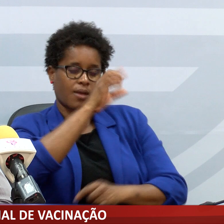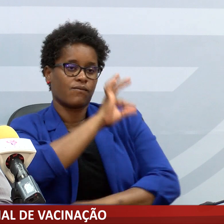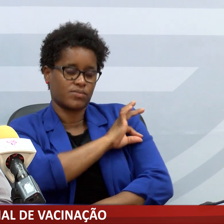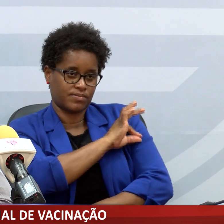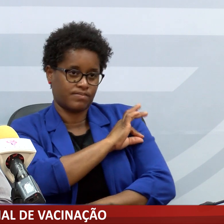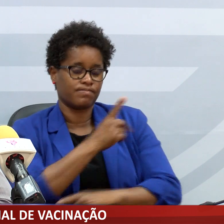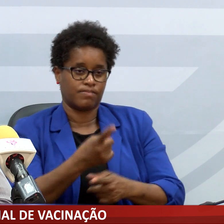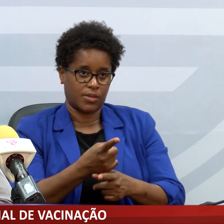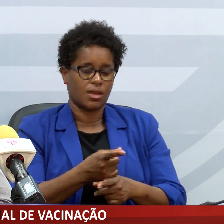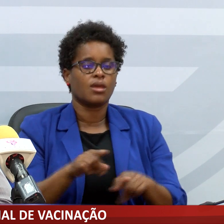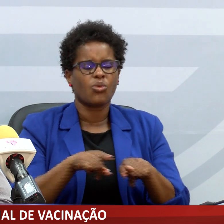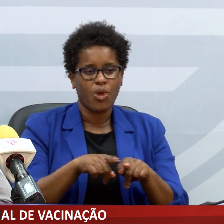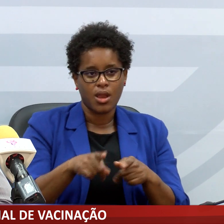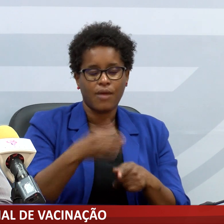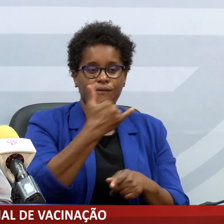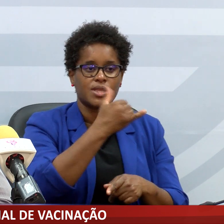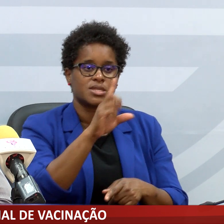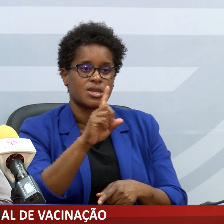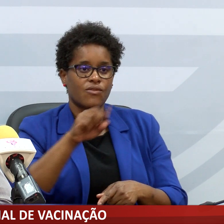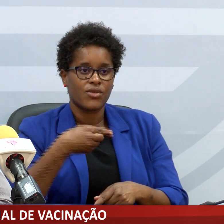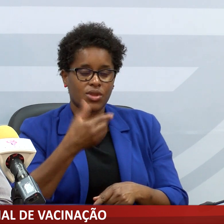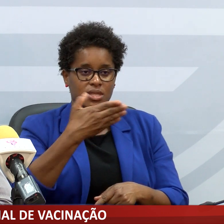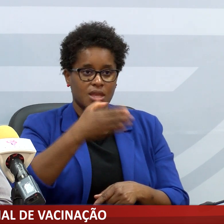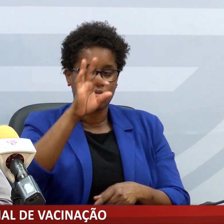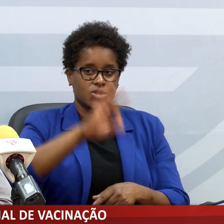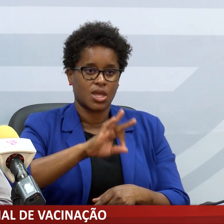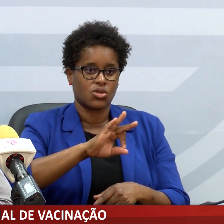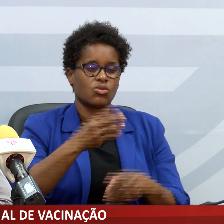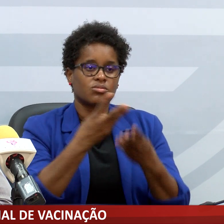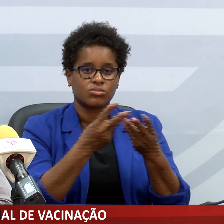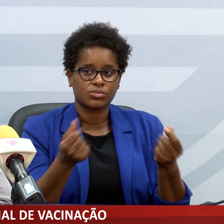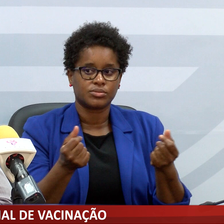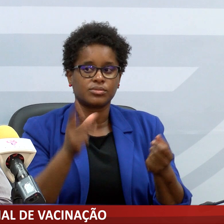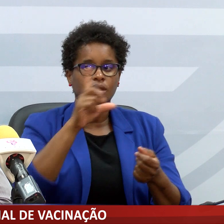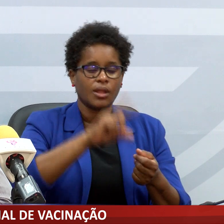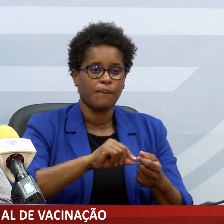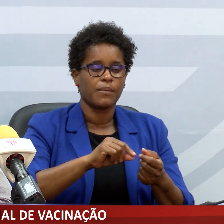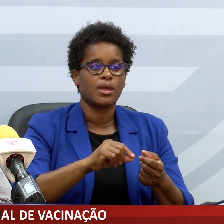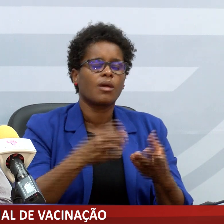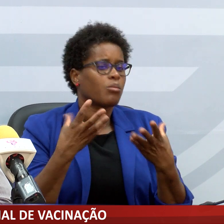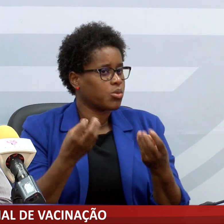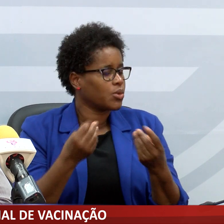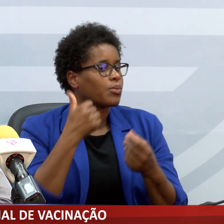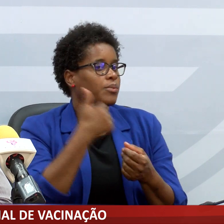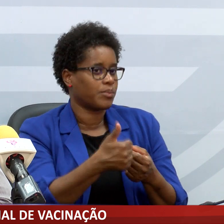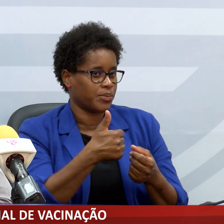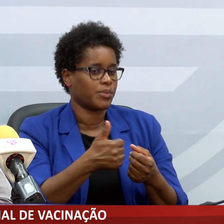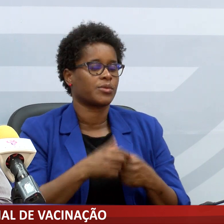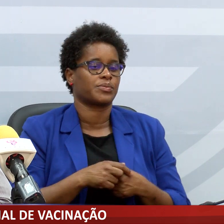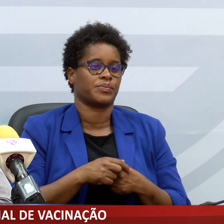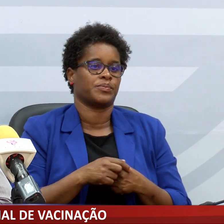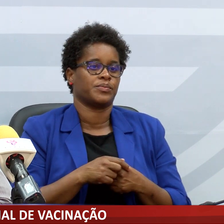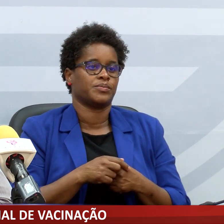vacina, o que representa 26,7%, que é um resultado também bastante satisfatório.